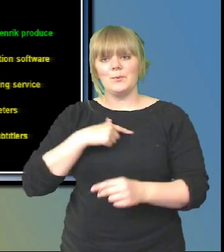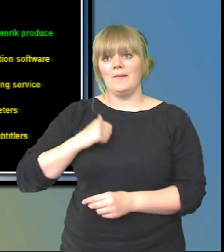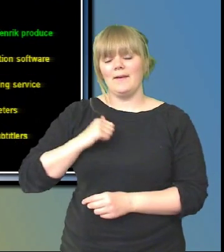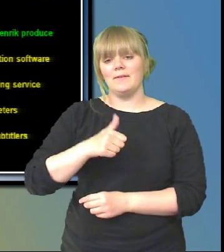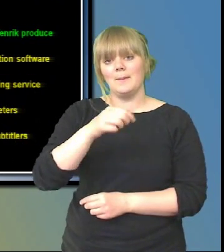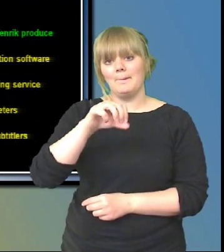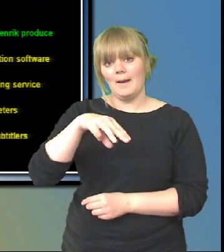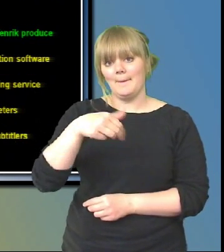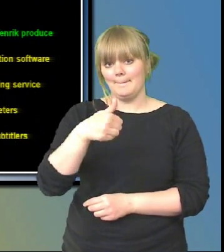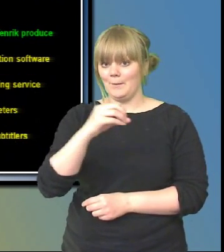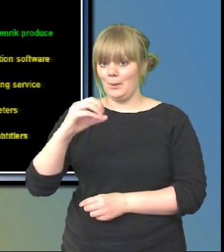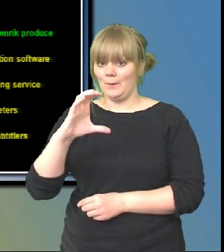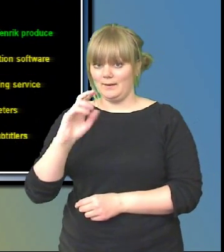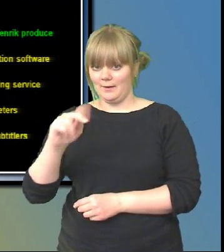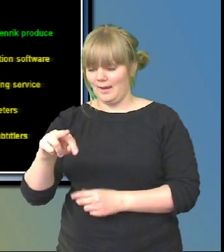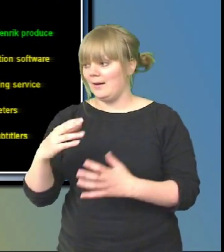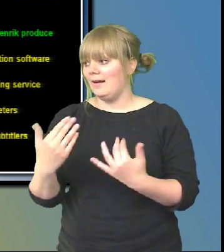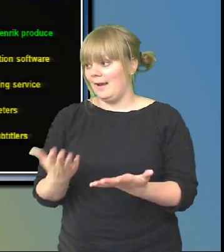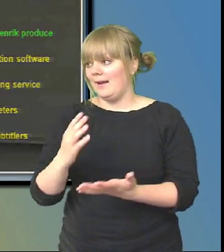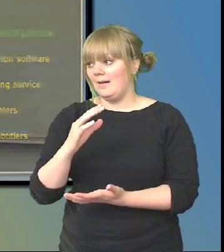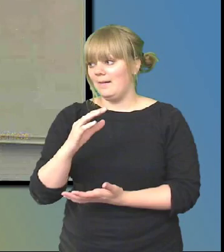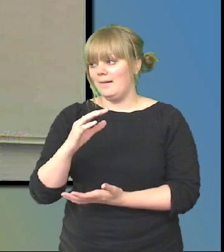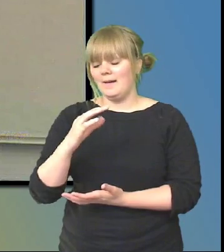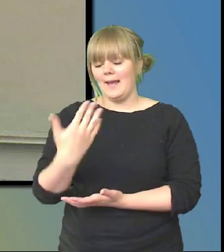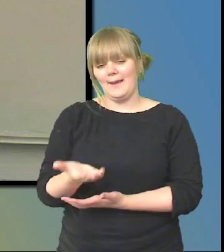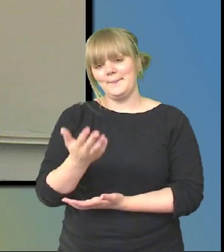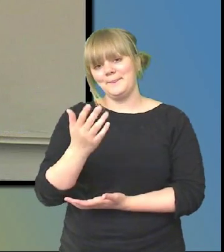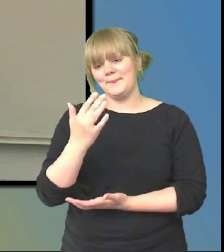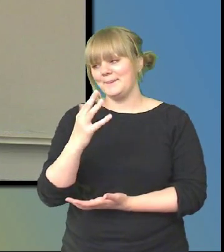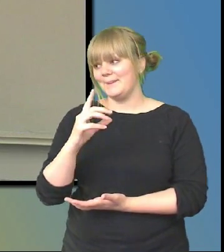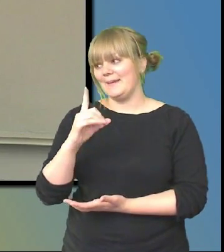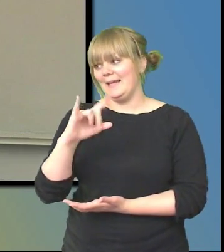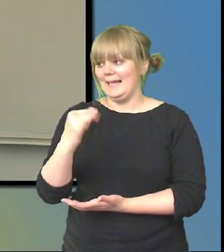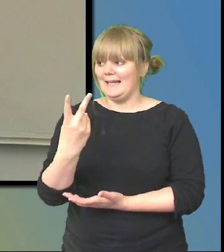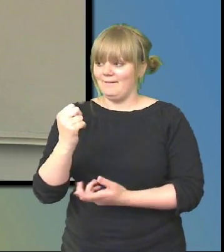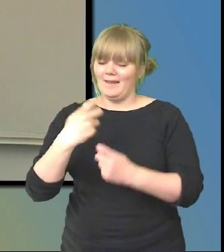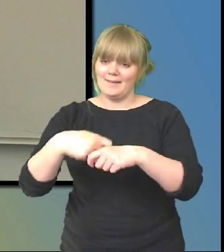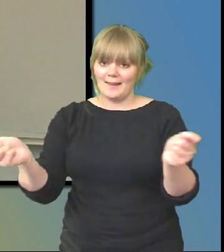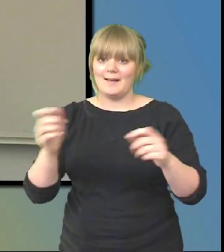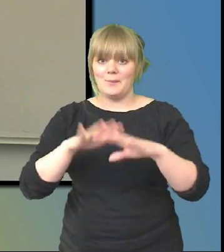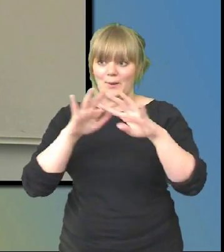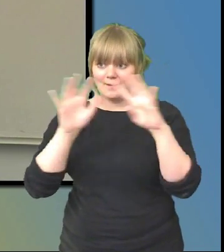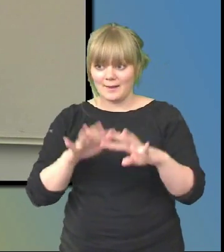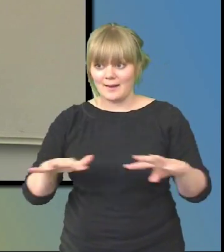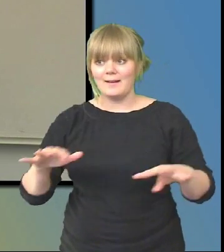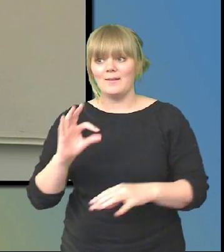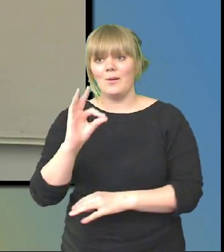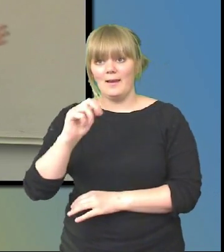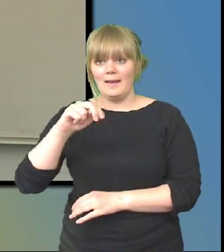livestreaming tjänst för att få ut det här på internet. Så att det som produceras där av Henrik just nu vidblaster datorn åker ut på internet